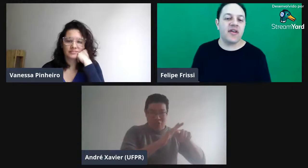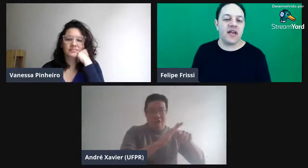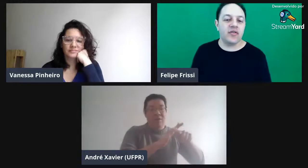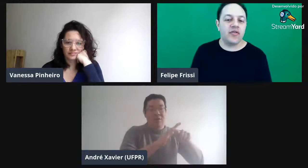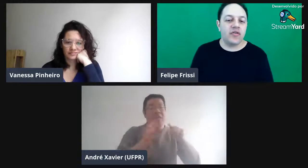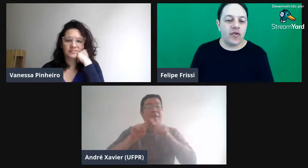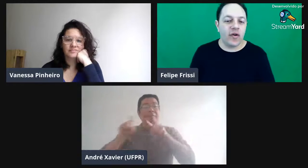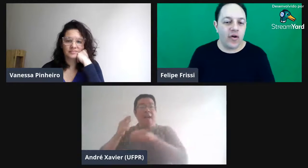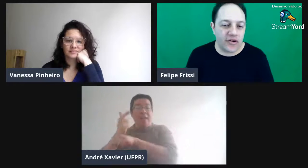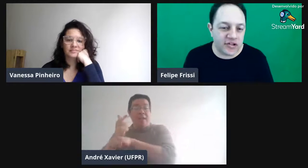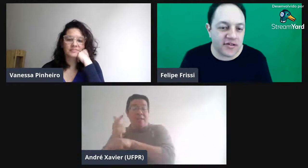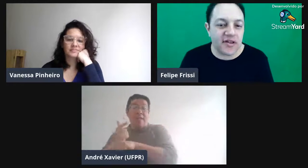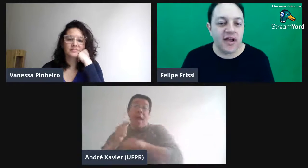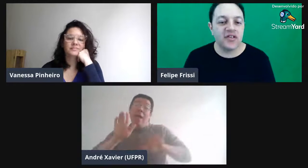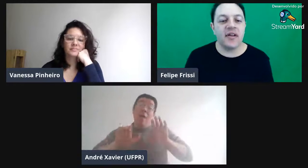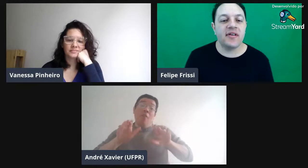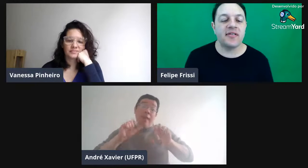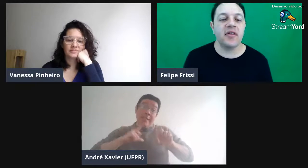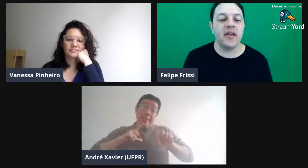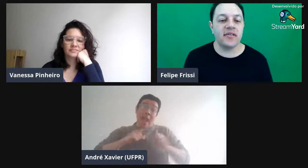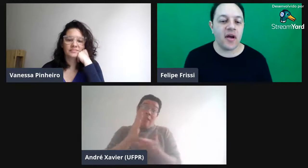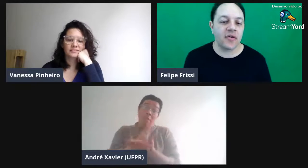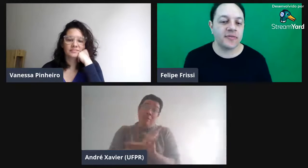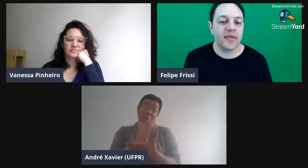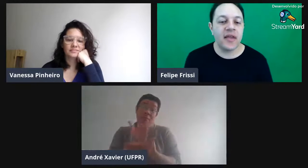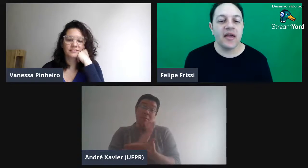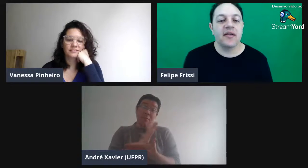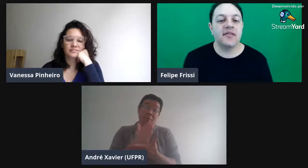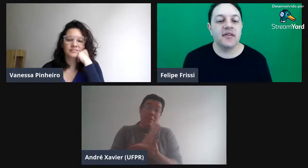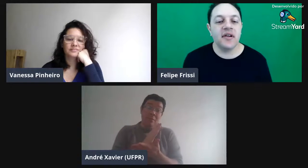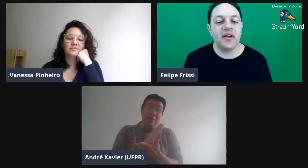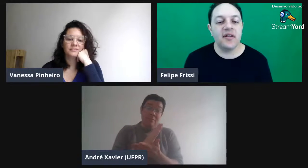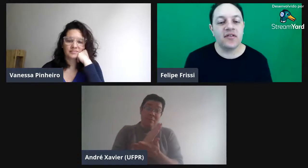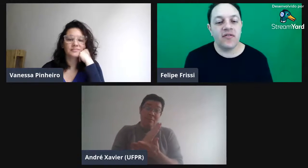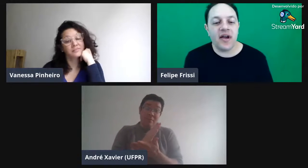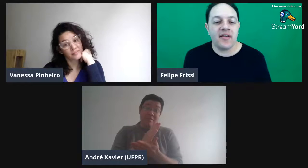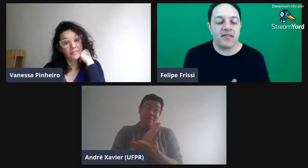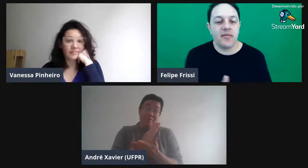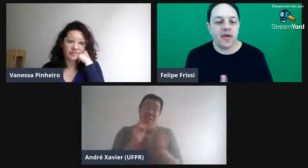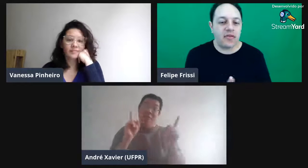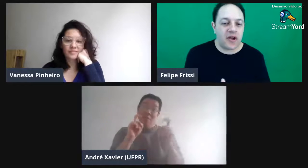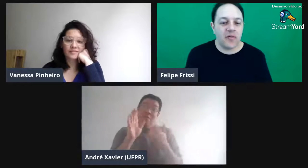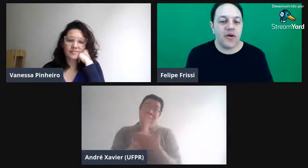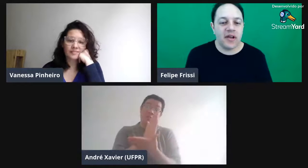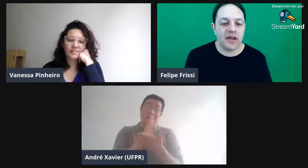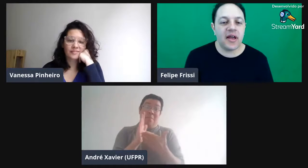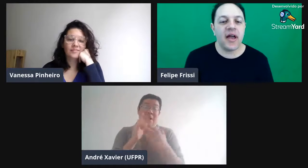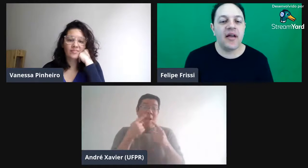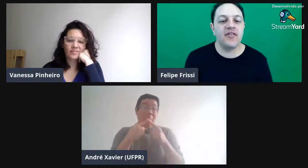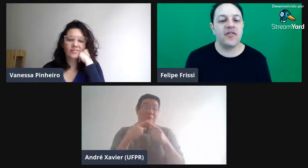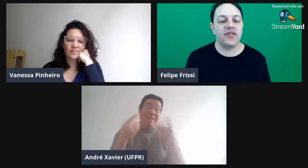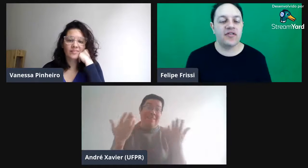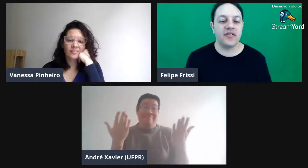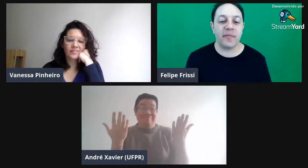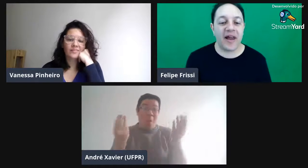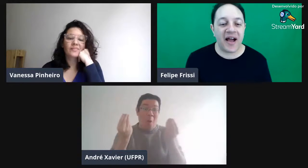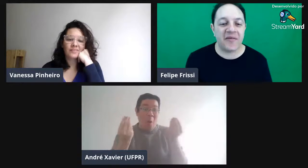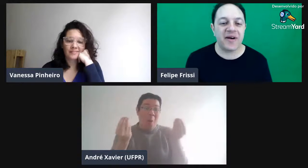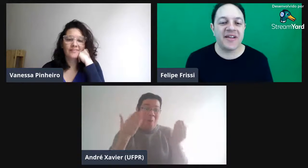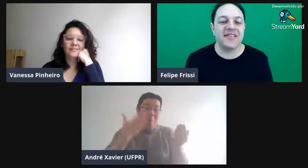variações fonológicas de variação lexial. Se tiver esse meio termo aí, né, é difícil de separar, mas